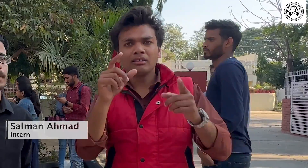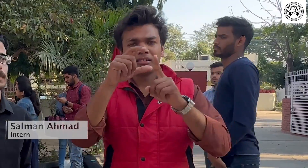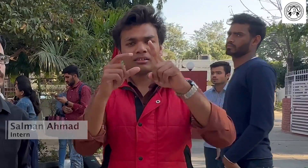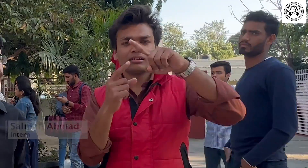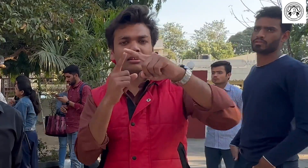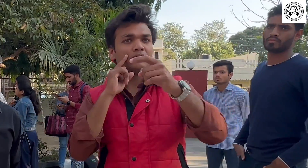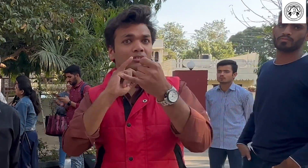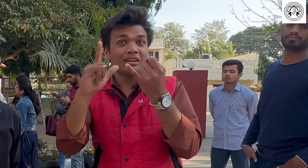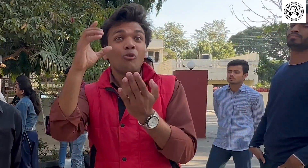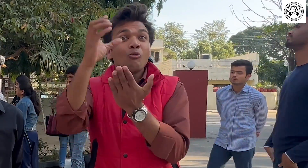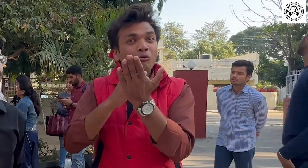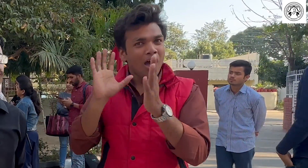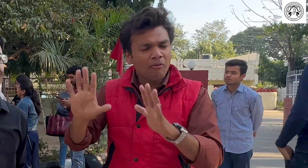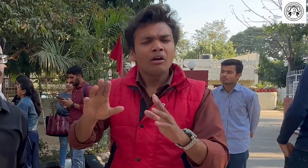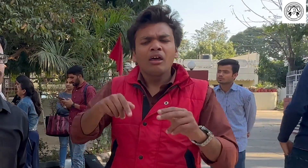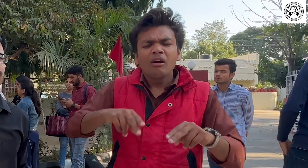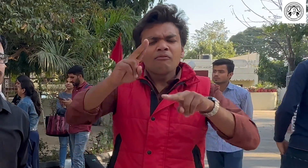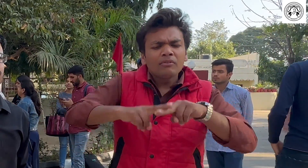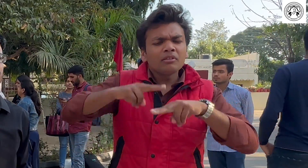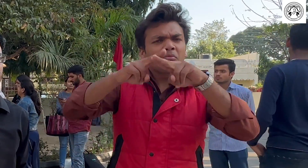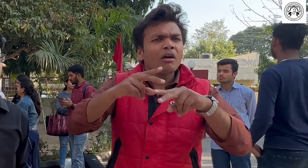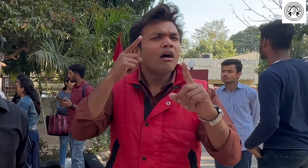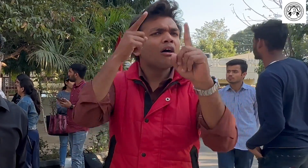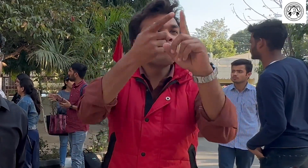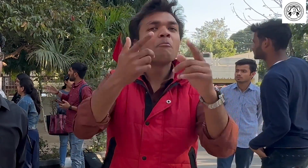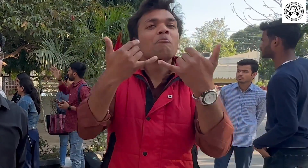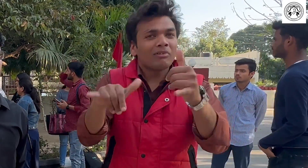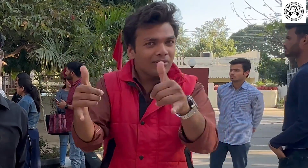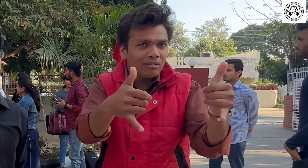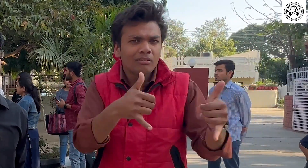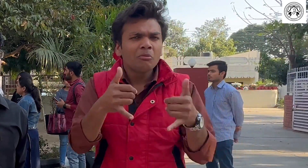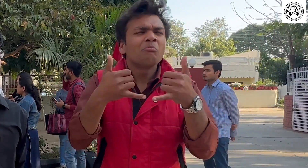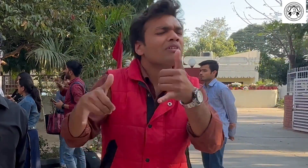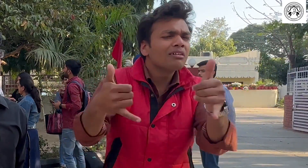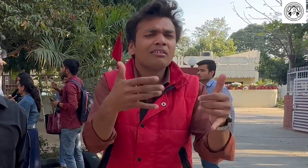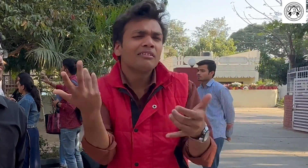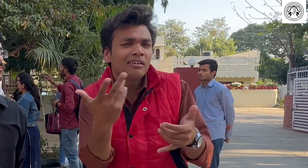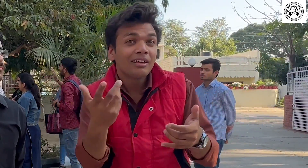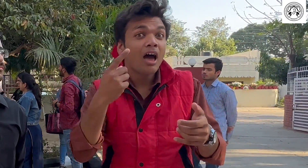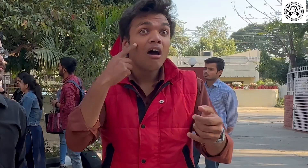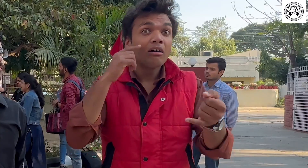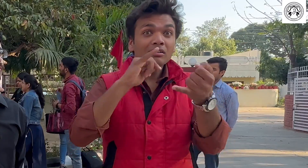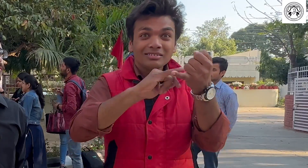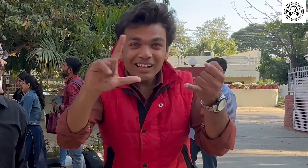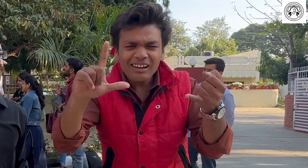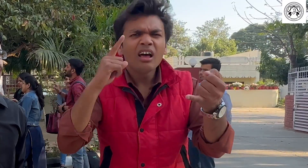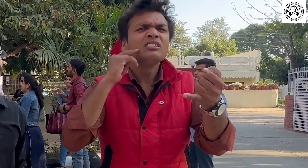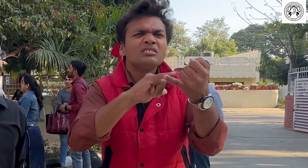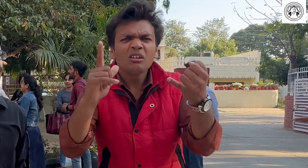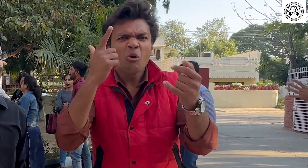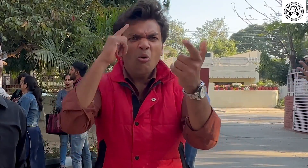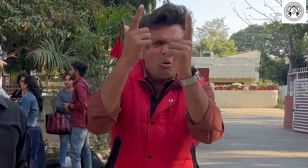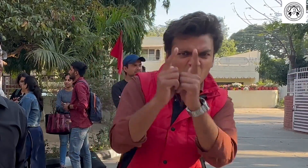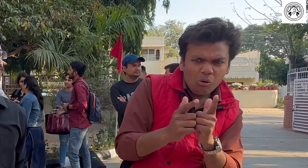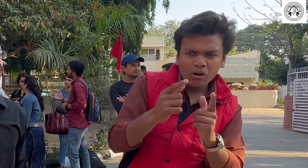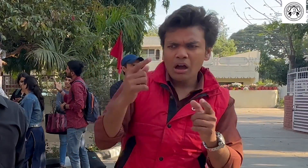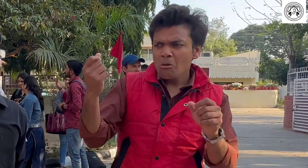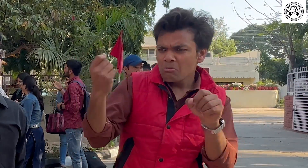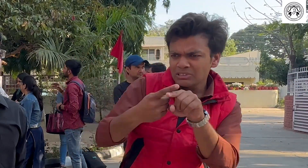और डिटी आईएसल कोर्स के हैं हर फ्राइडे हम लोग गेम खेलते हैं जिसका एम होता है आयसल लॉजिक जिसमें